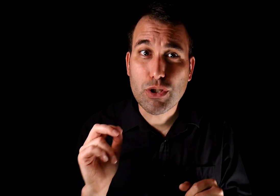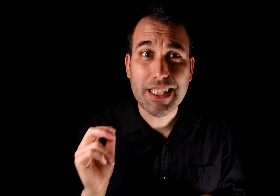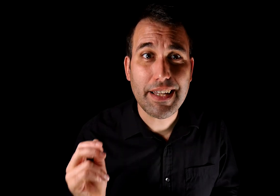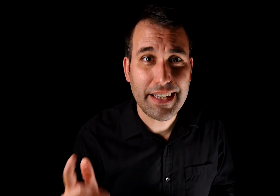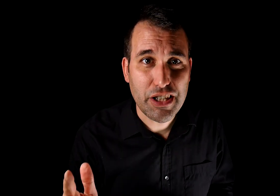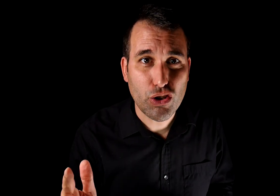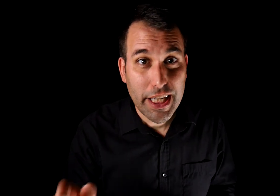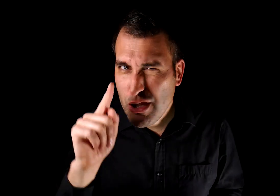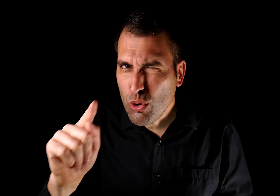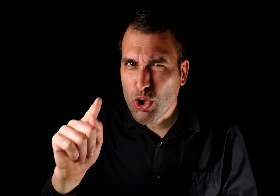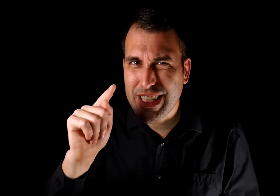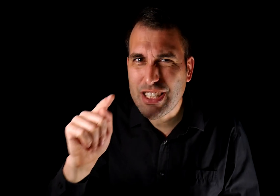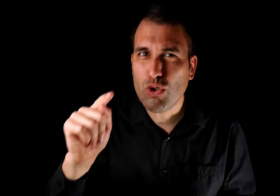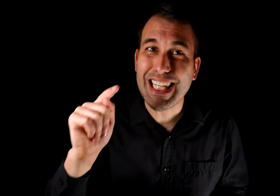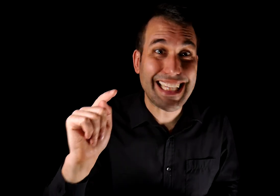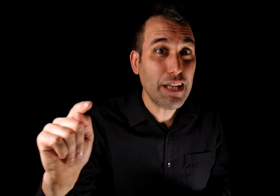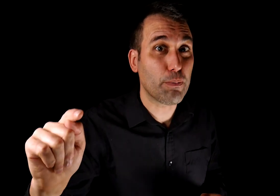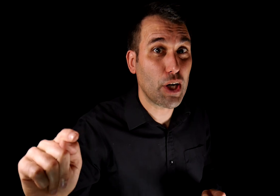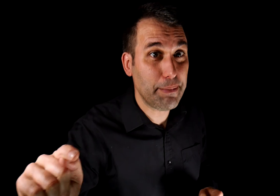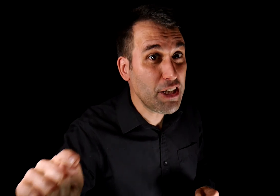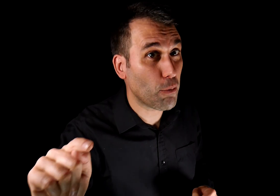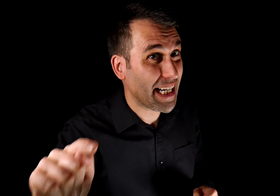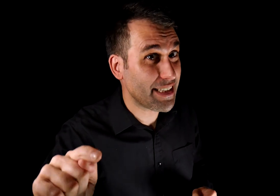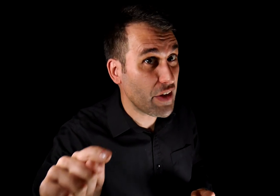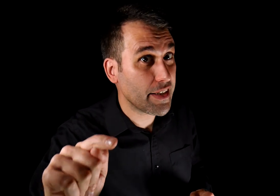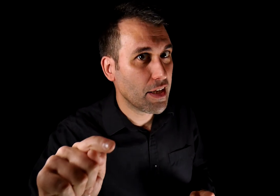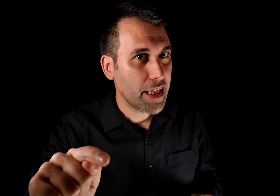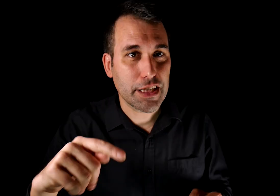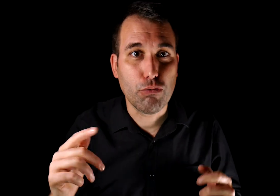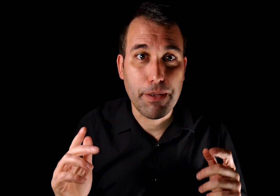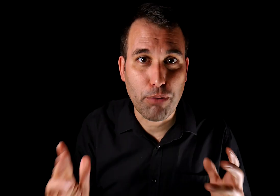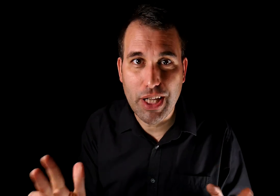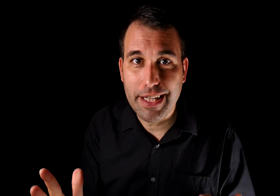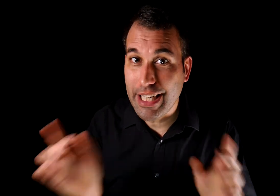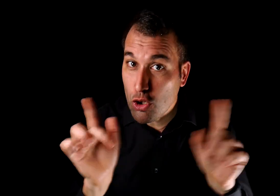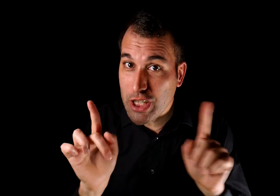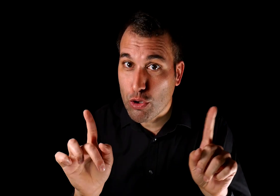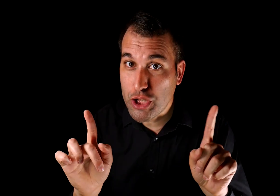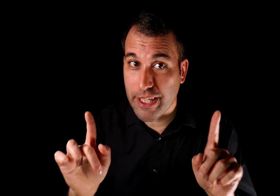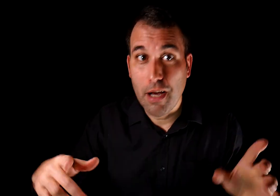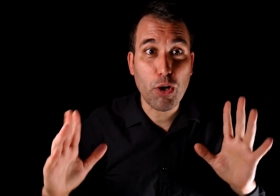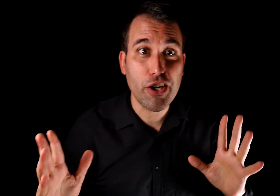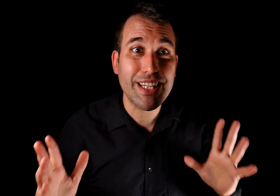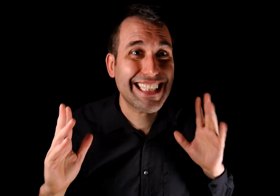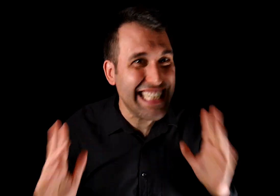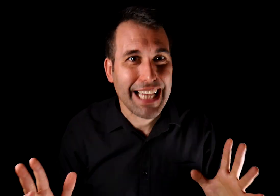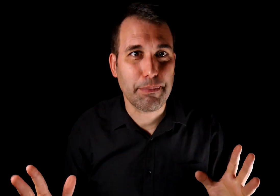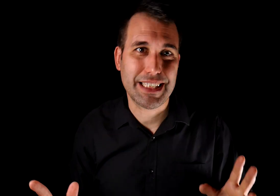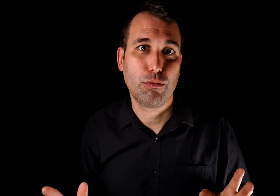buscas hacer daño, incluso estás contratado por el enemigo para este fin. Y es muy importante que no te escuchen porque no haces nada más que